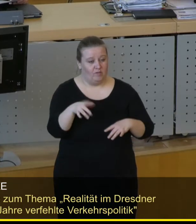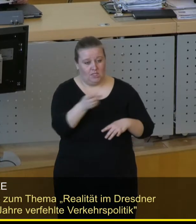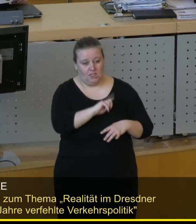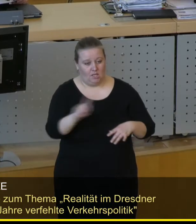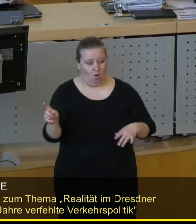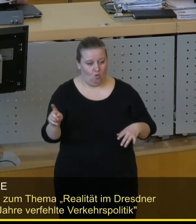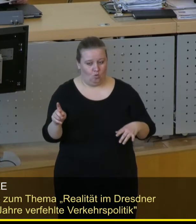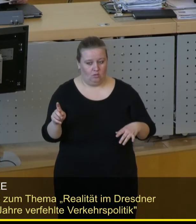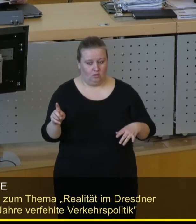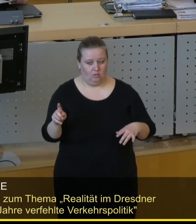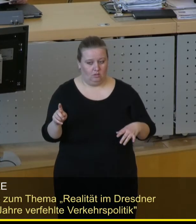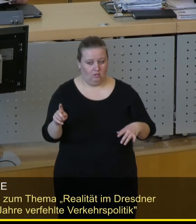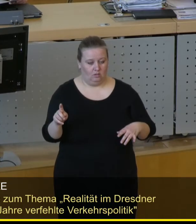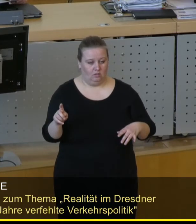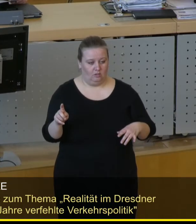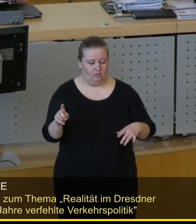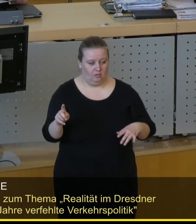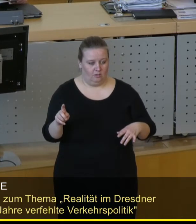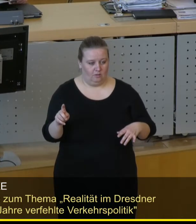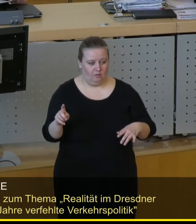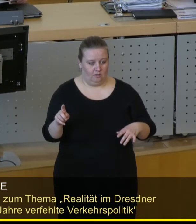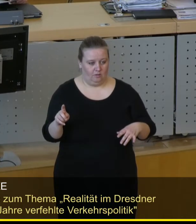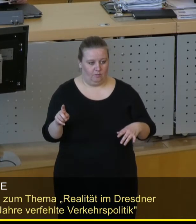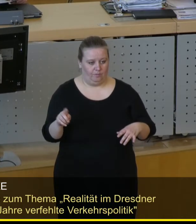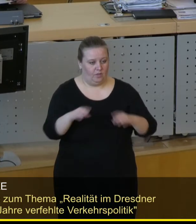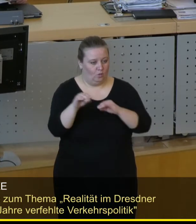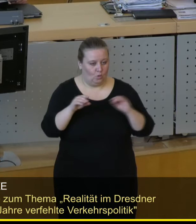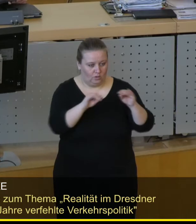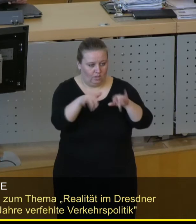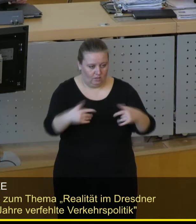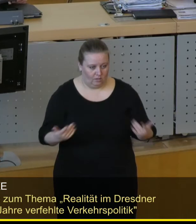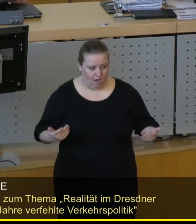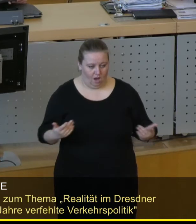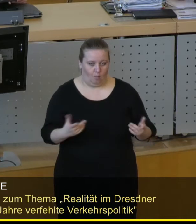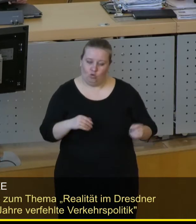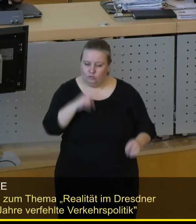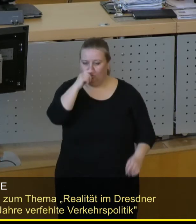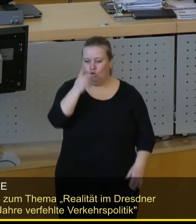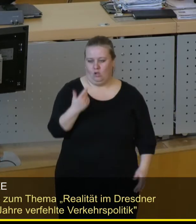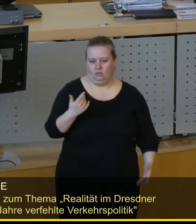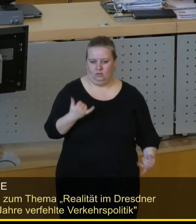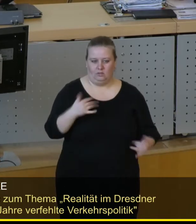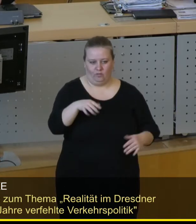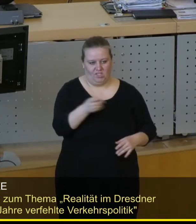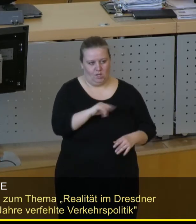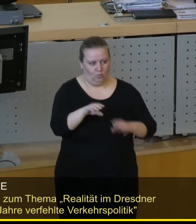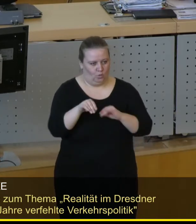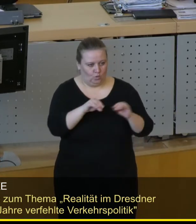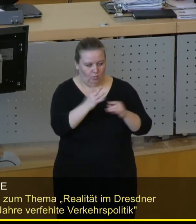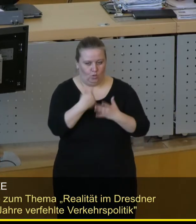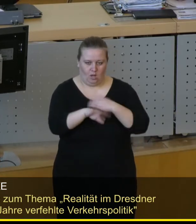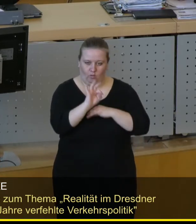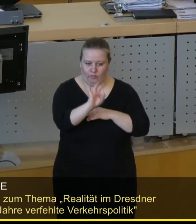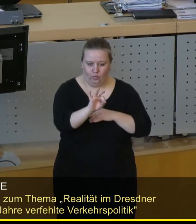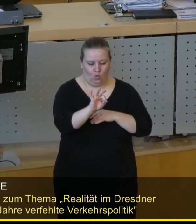Nutzerinnen und Nutzer. Darauf sind wir sehr stolz. Wir sichern die Mobilität